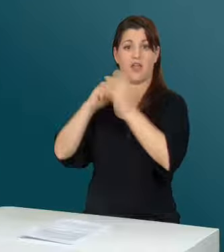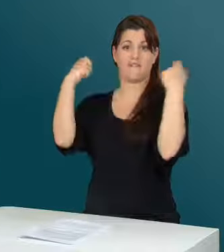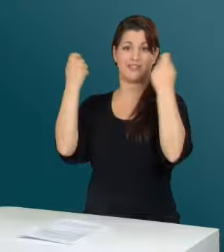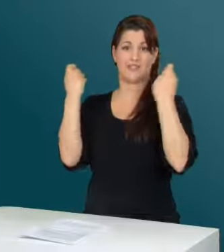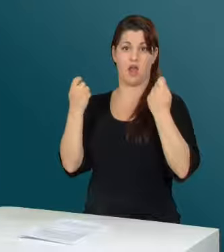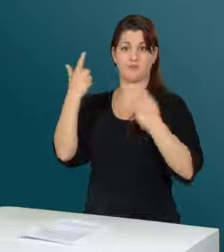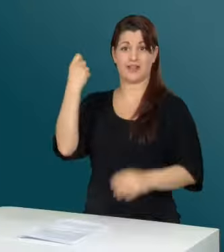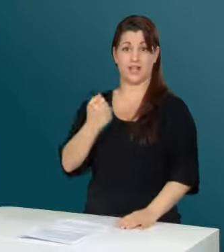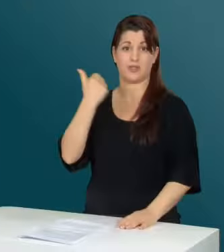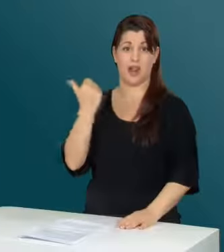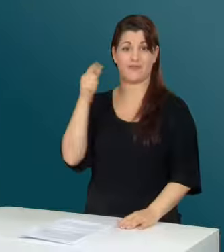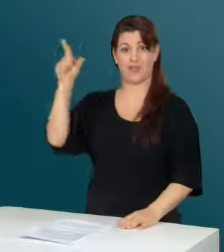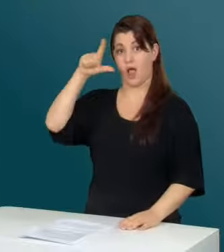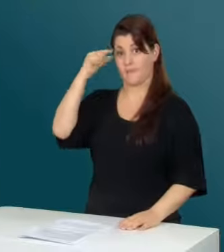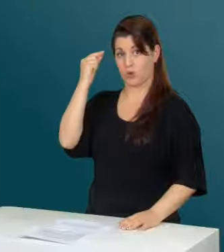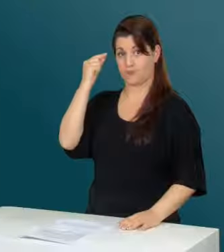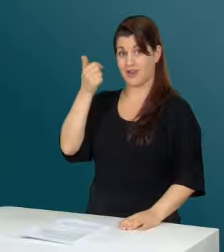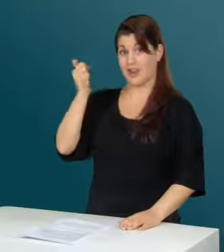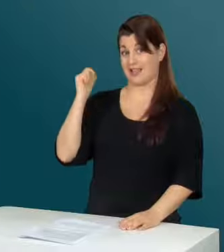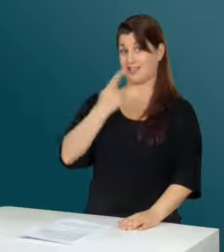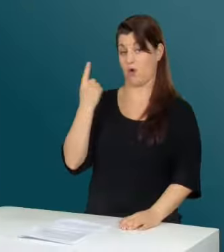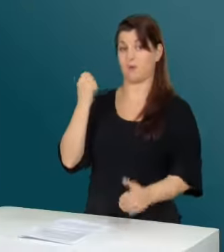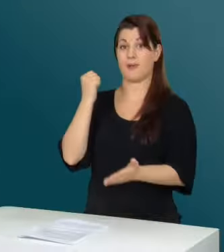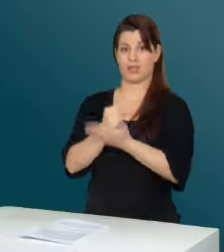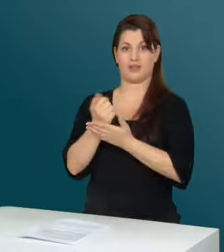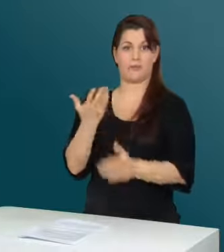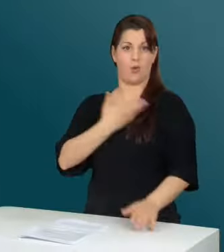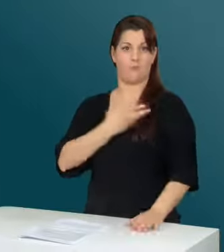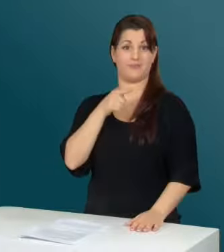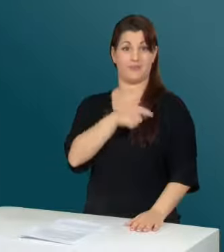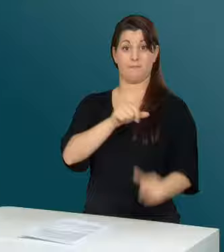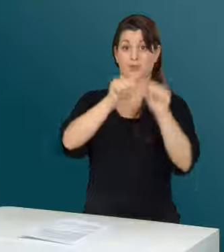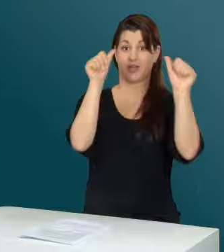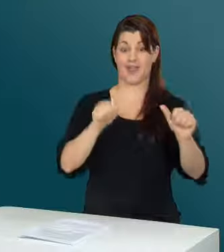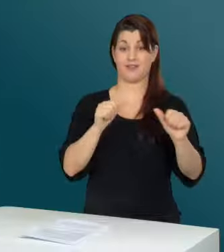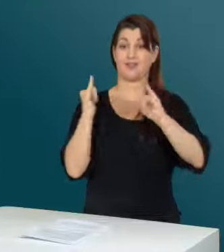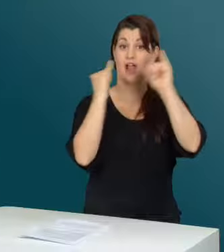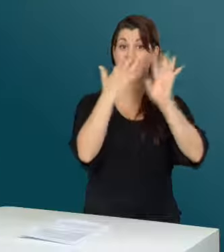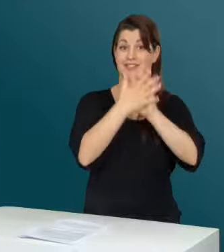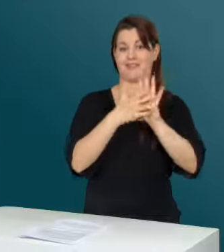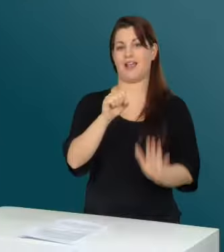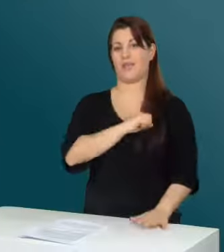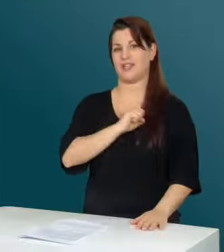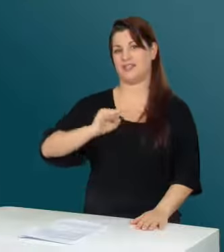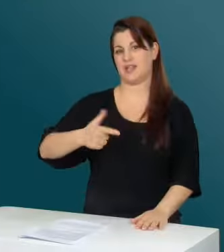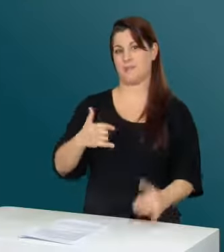2011 in Hamburg an. Letzte Woche wurde bestätigt, dass das Projekt Travel Science den Silver Award